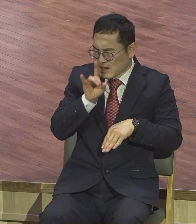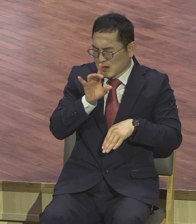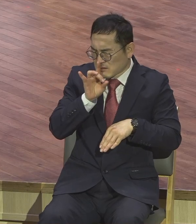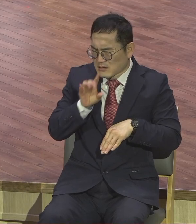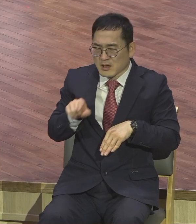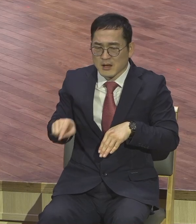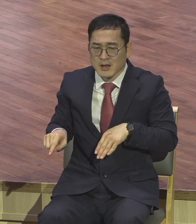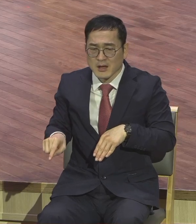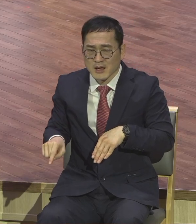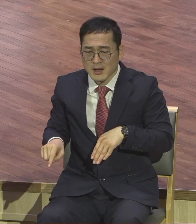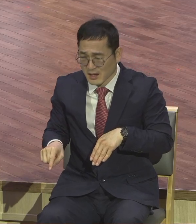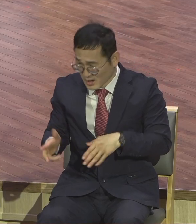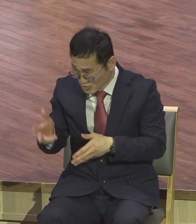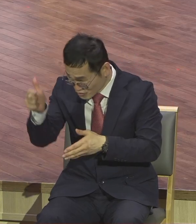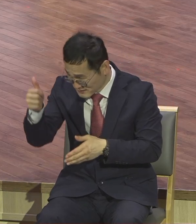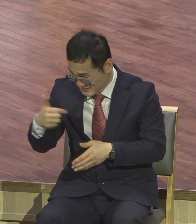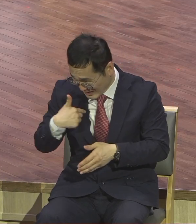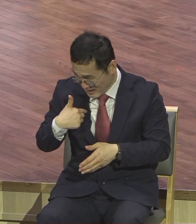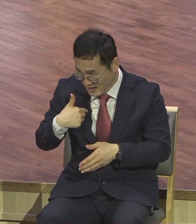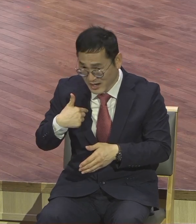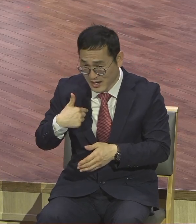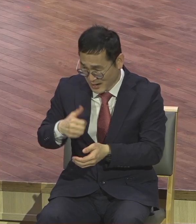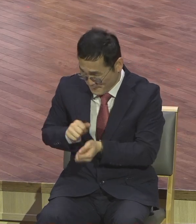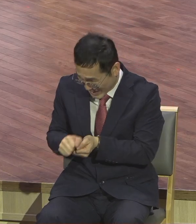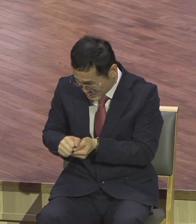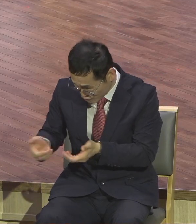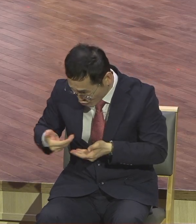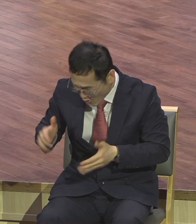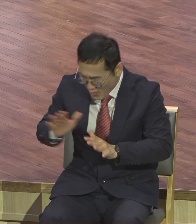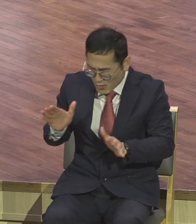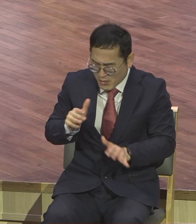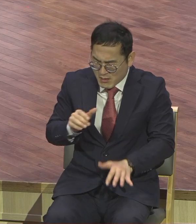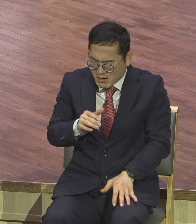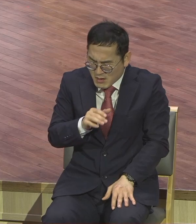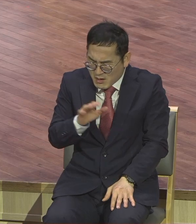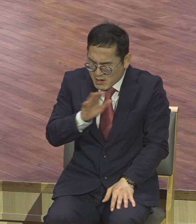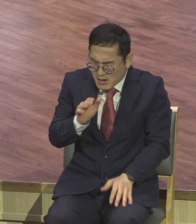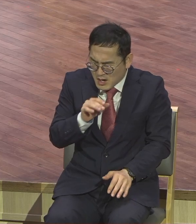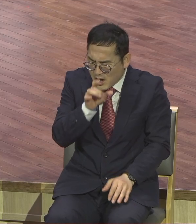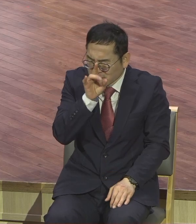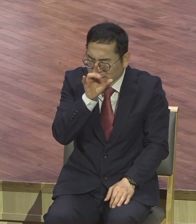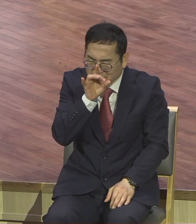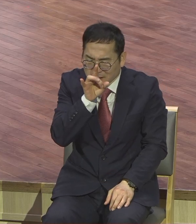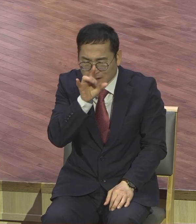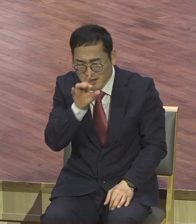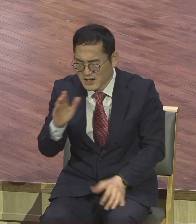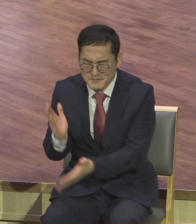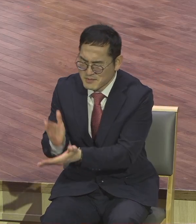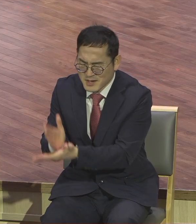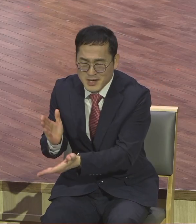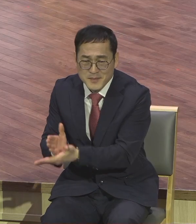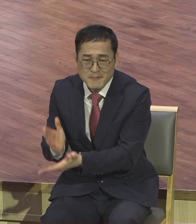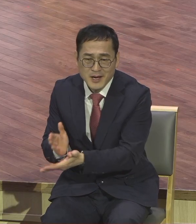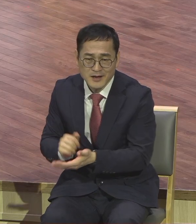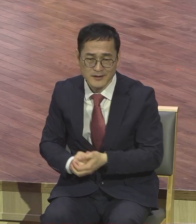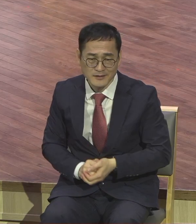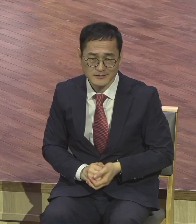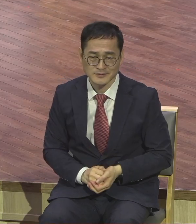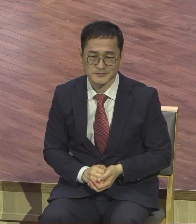주님이 내 발을 싣습니까? 저는 그렇게 못합니다. 이렇게 강력하게 말리니까